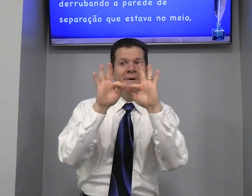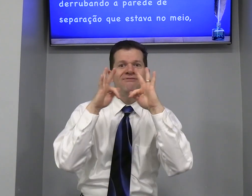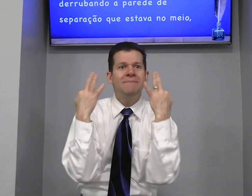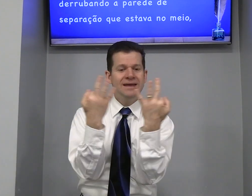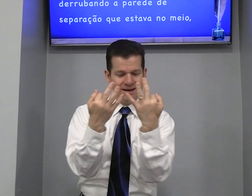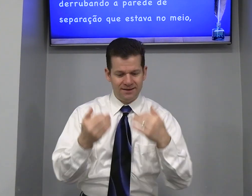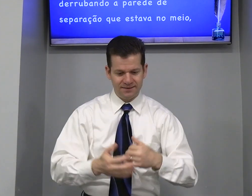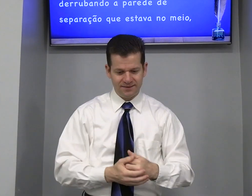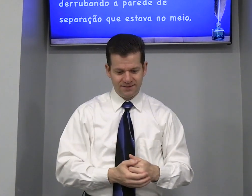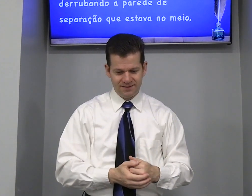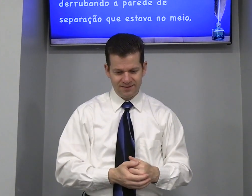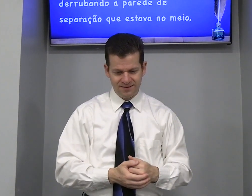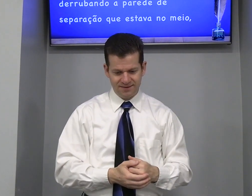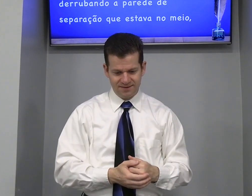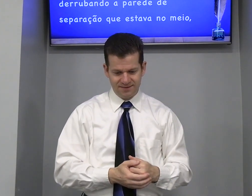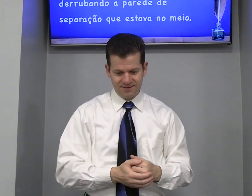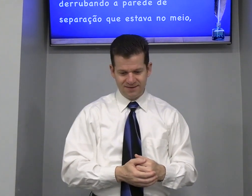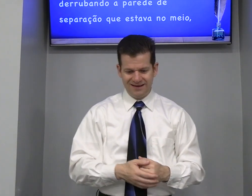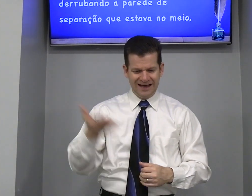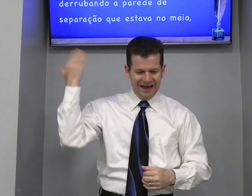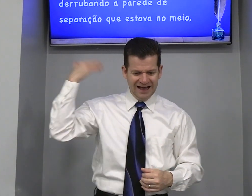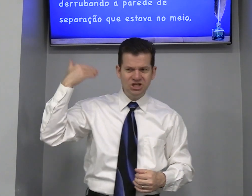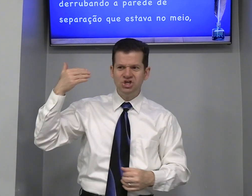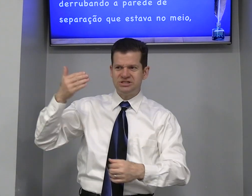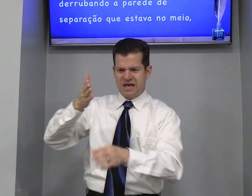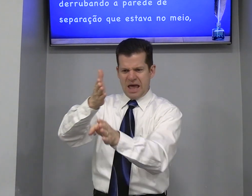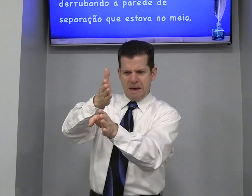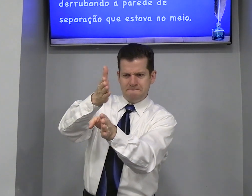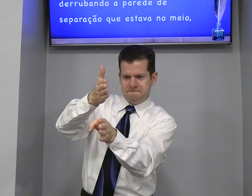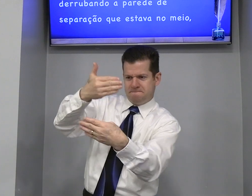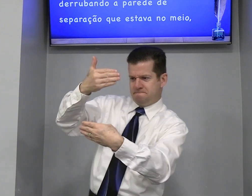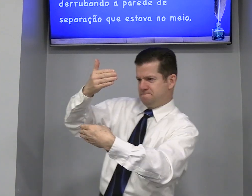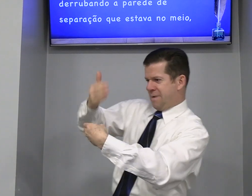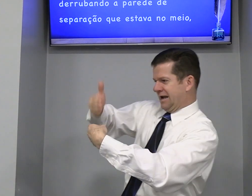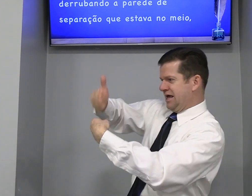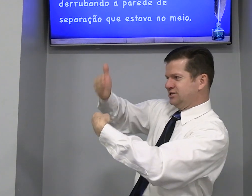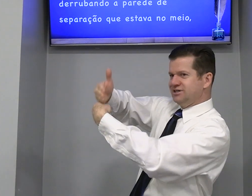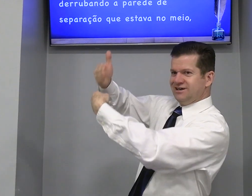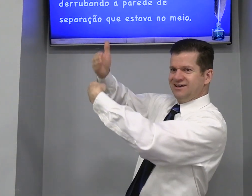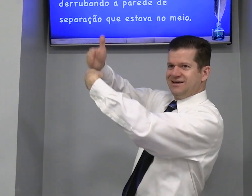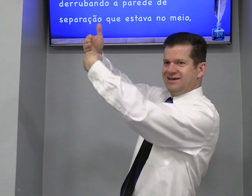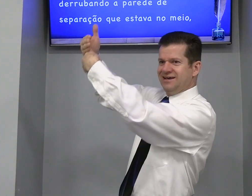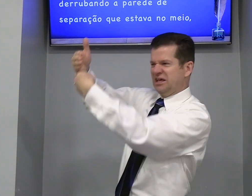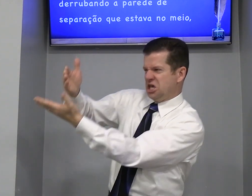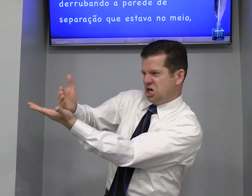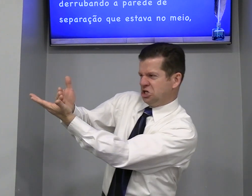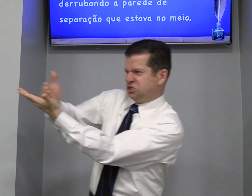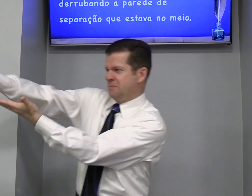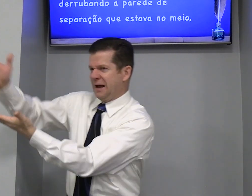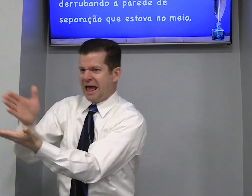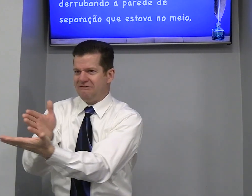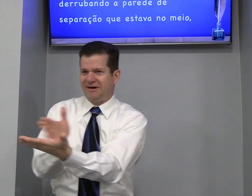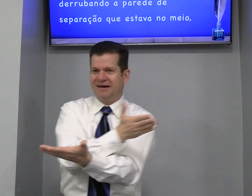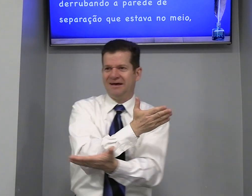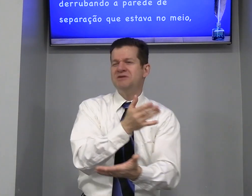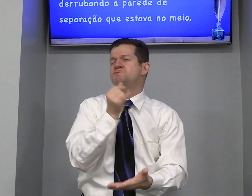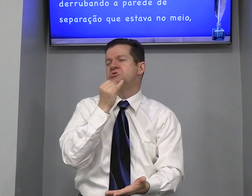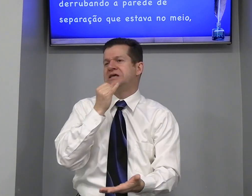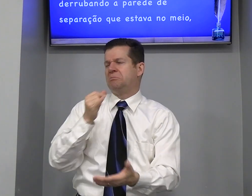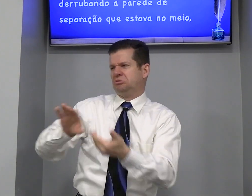Uma família Antes Parede Separada Por exemplo